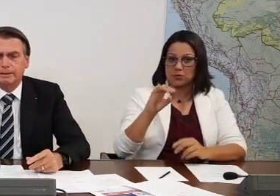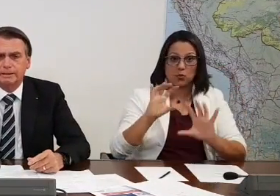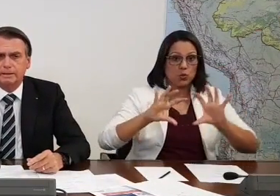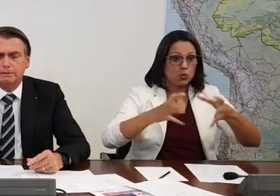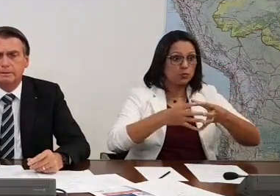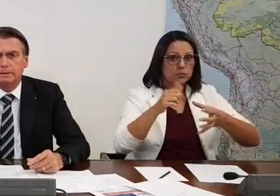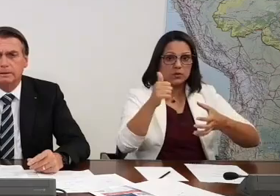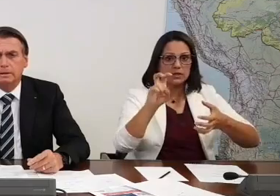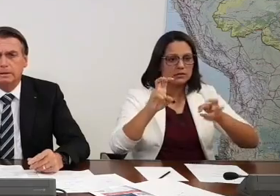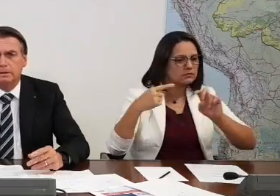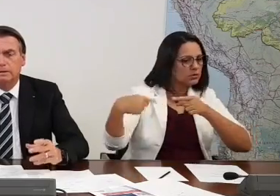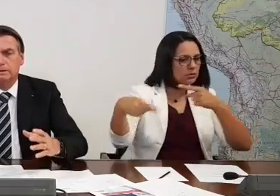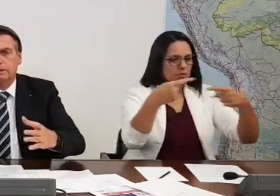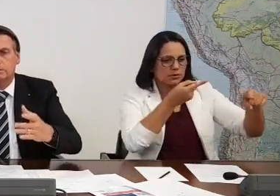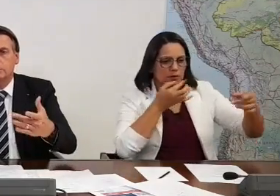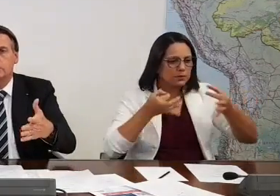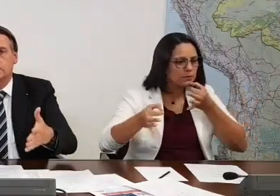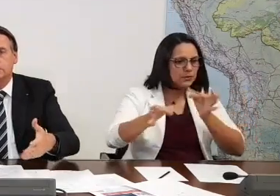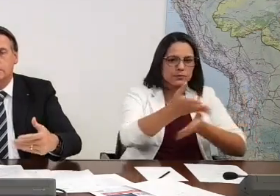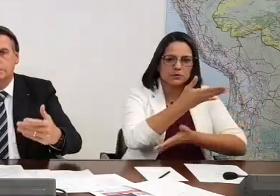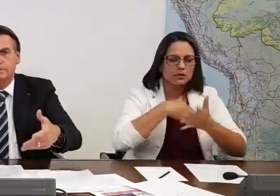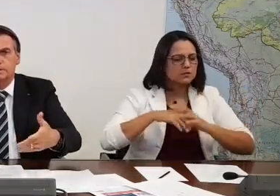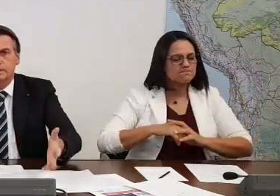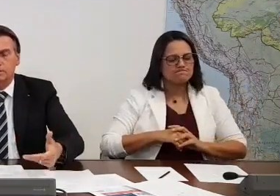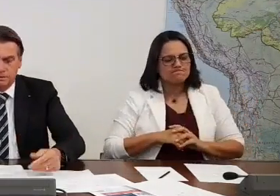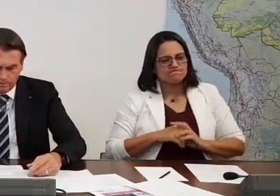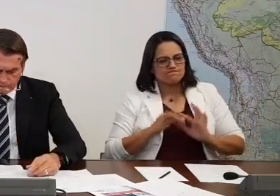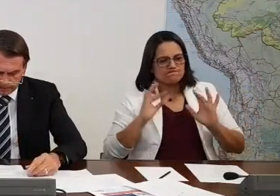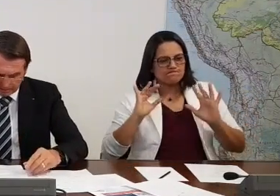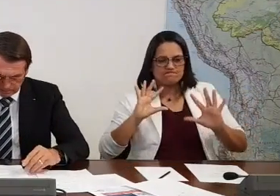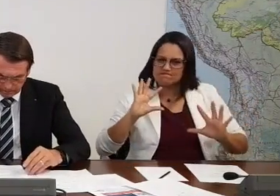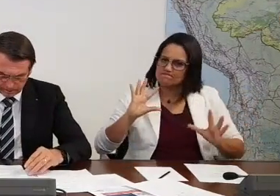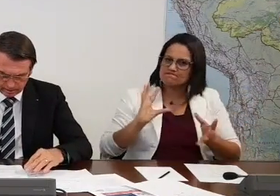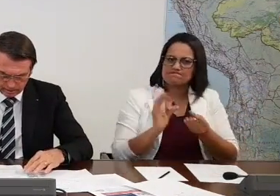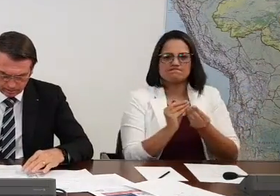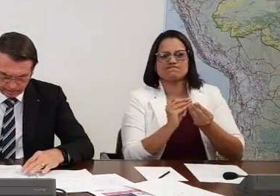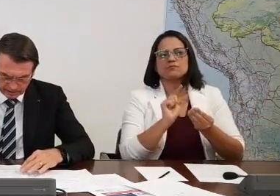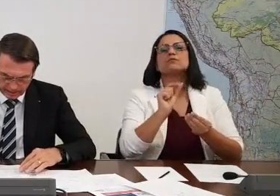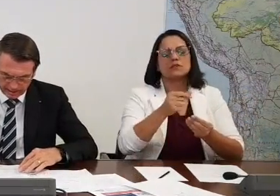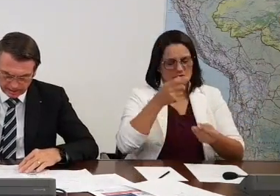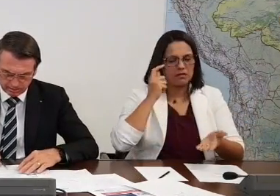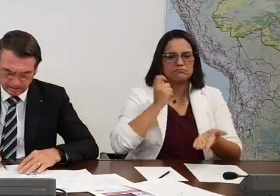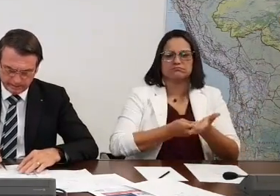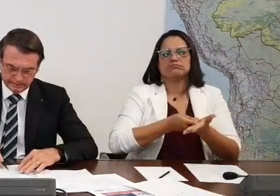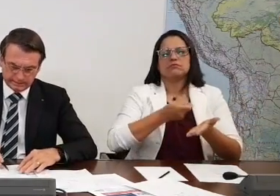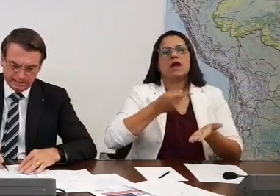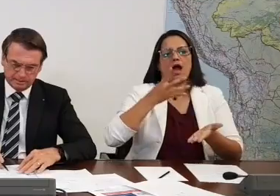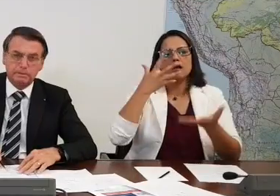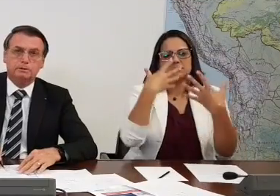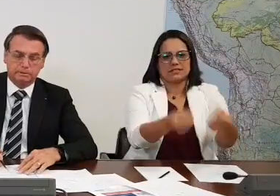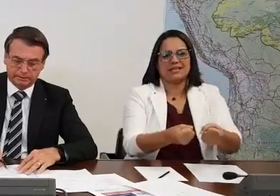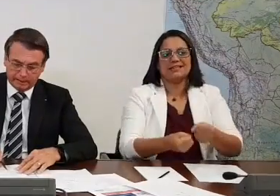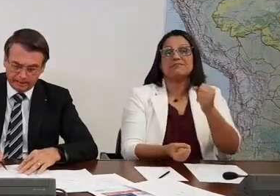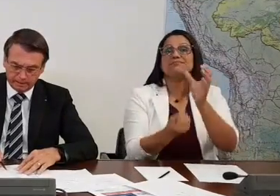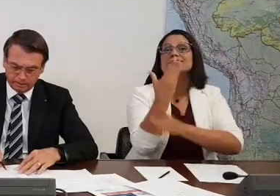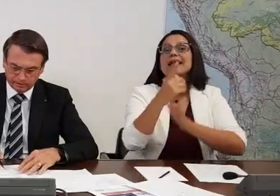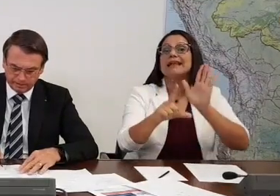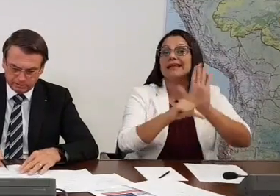pessoas debatendo, e a conclusão nossa foi sancionar o projeto. E agora já é lei, então, lei 13